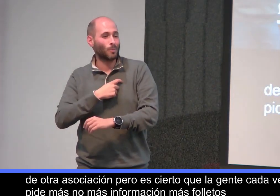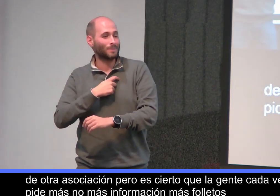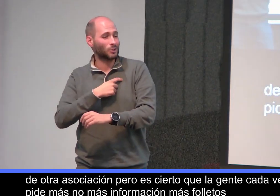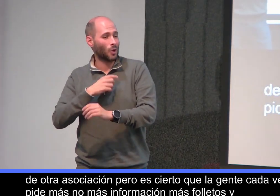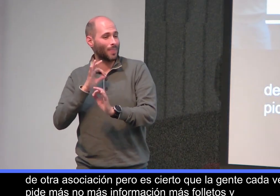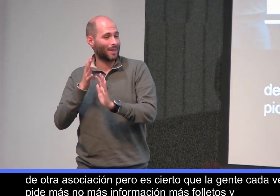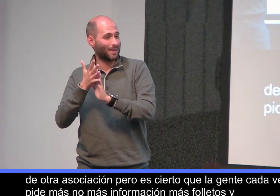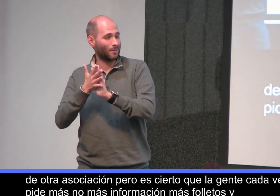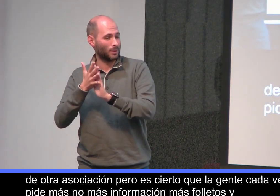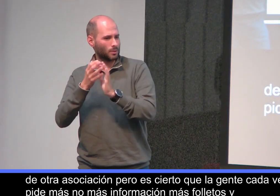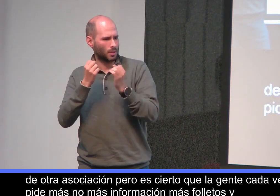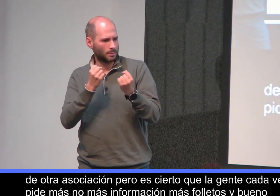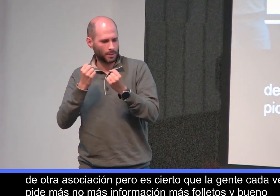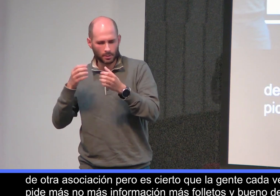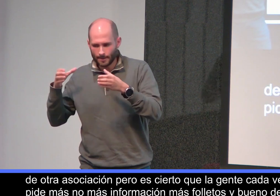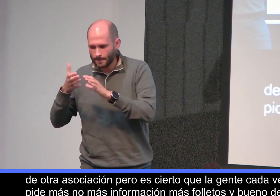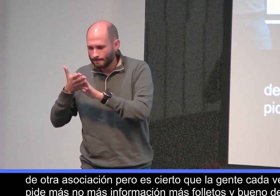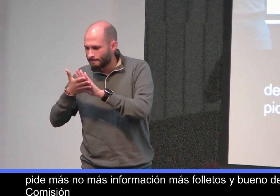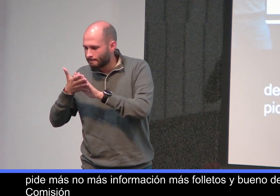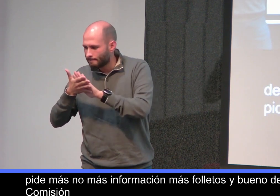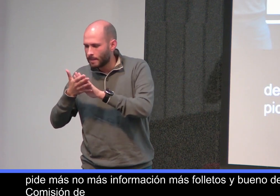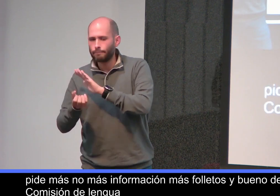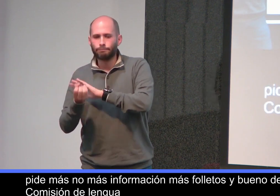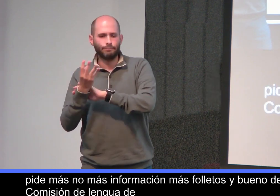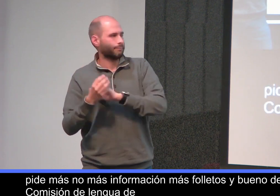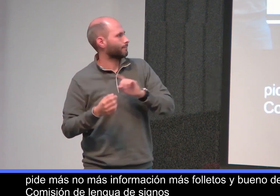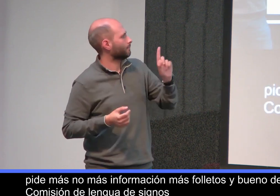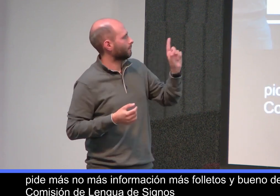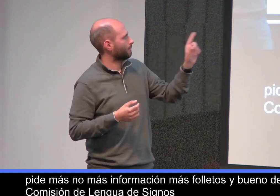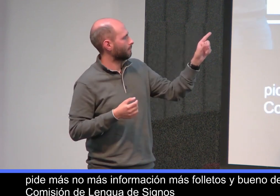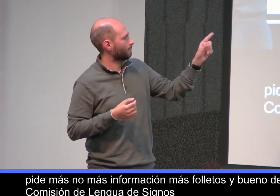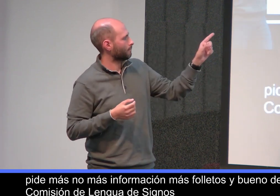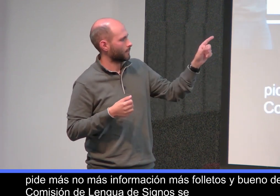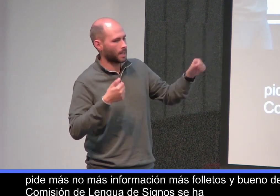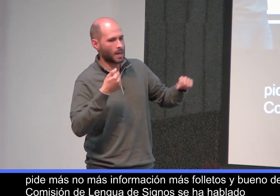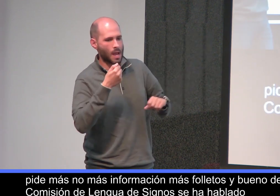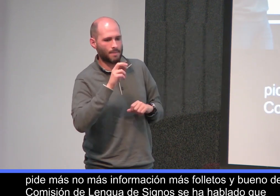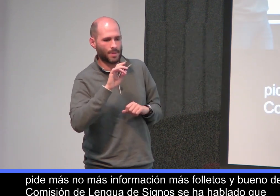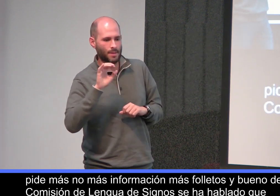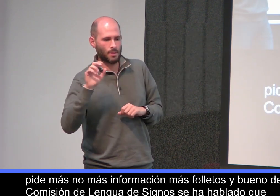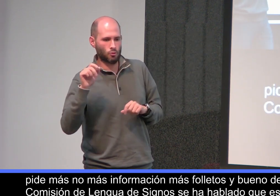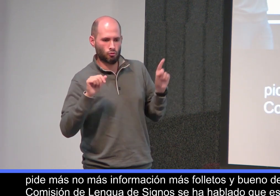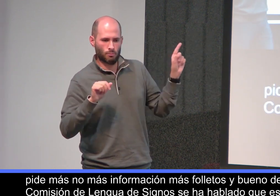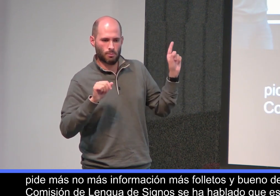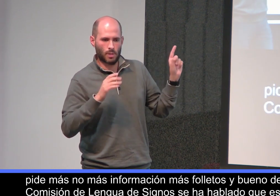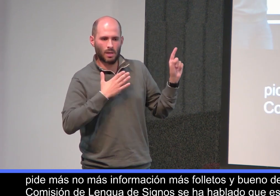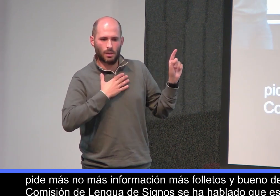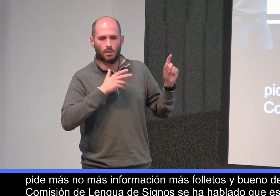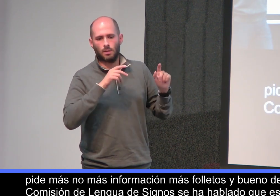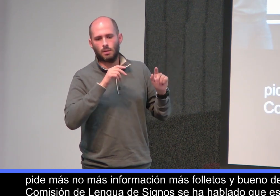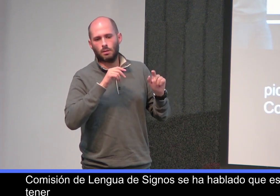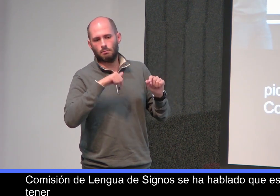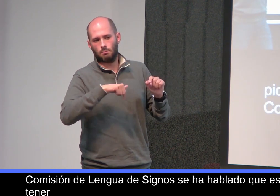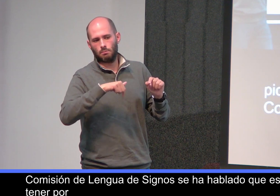bueno, desde la comisión de lengua de signos se ha hablado que es importante tener, por ejemplo, crear este